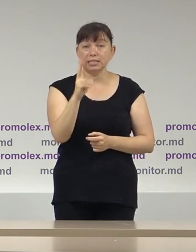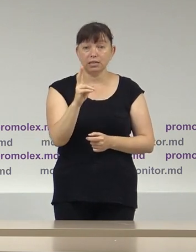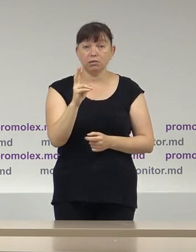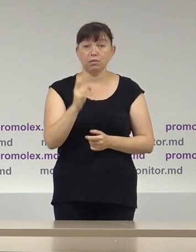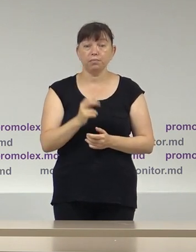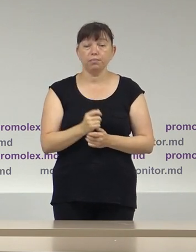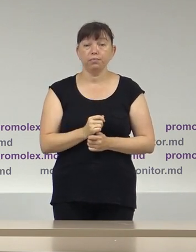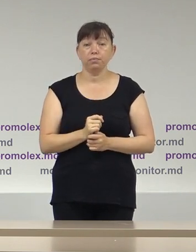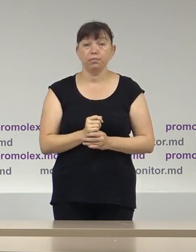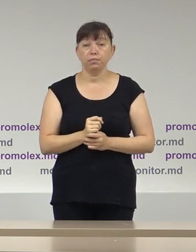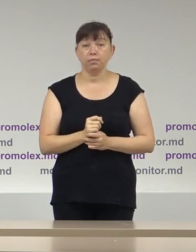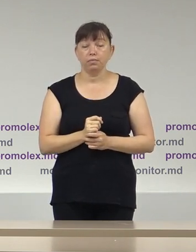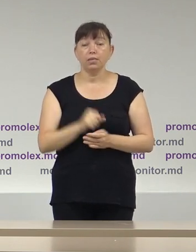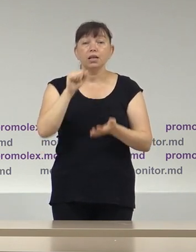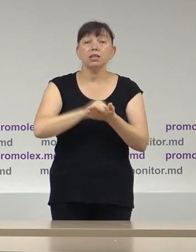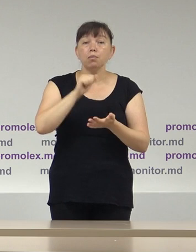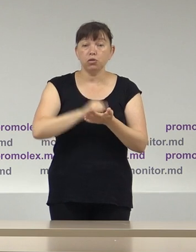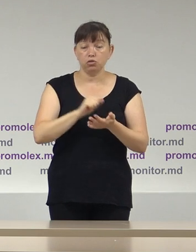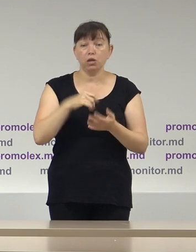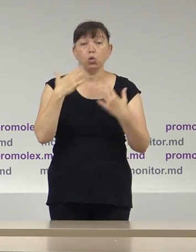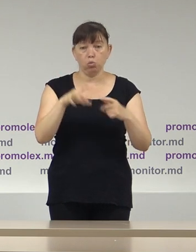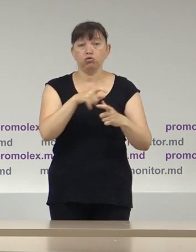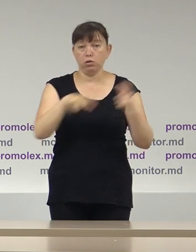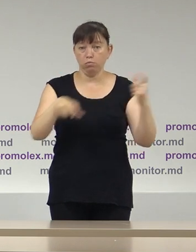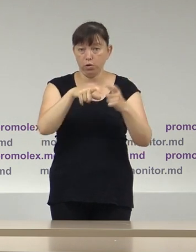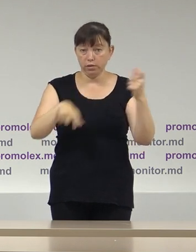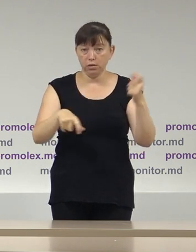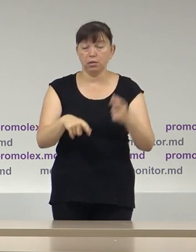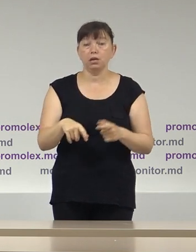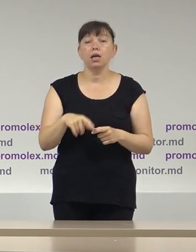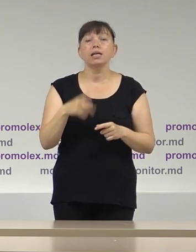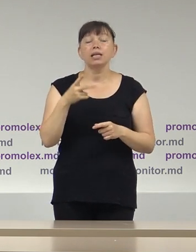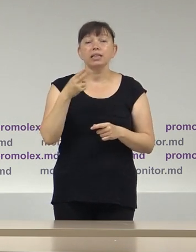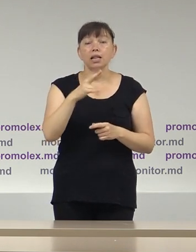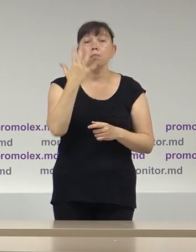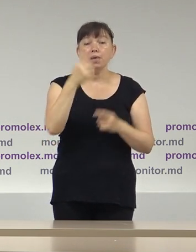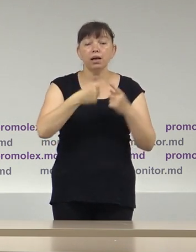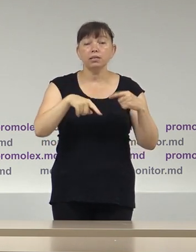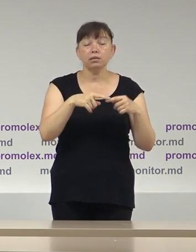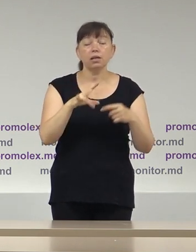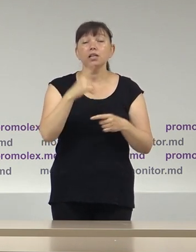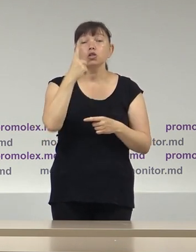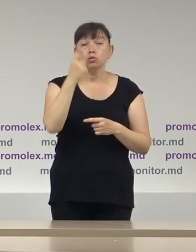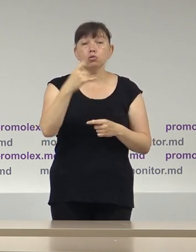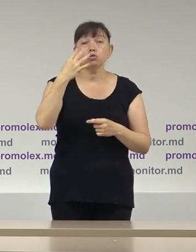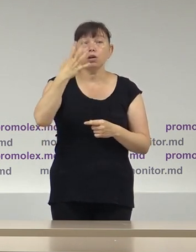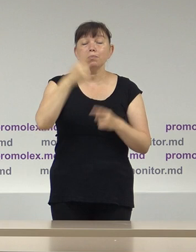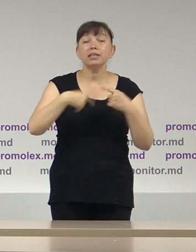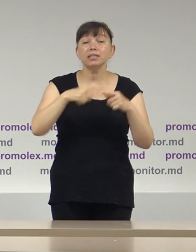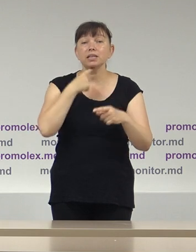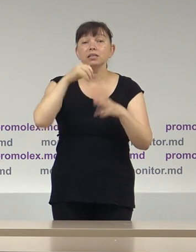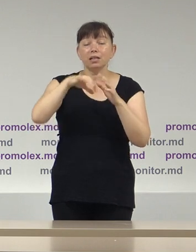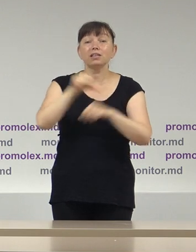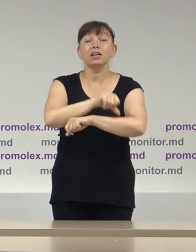tipărit deja buletinele de vot, astfel pentru 145 de secții de